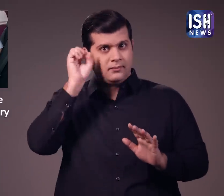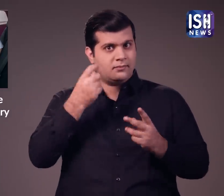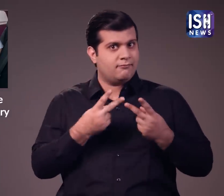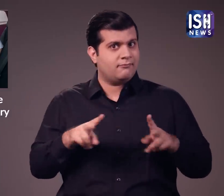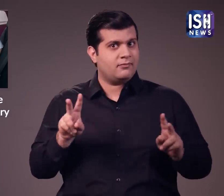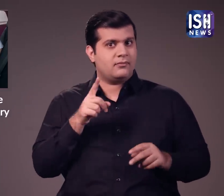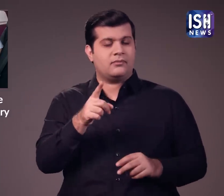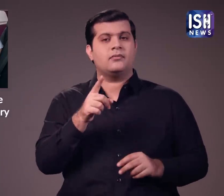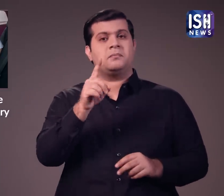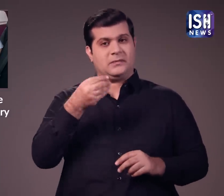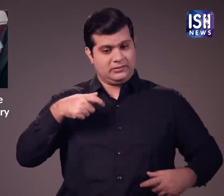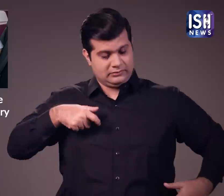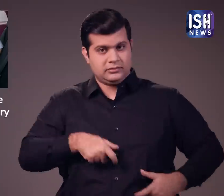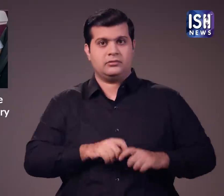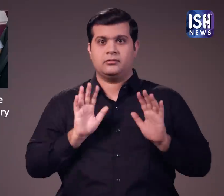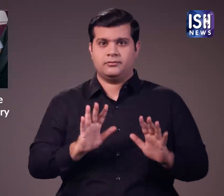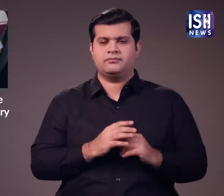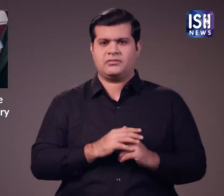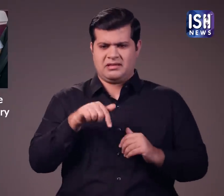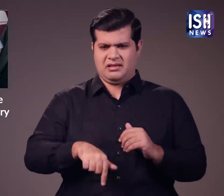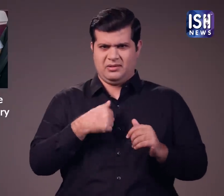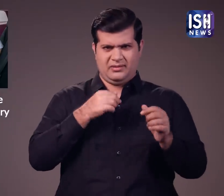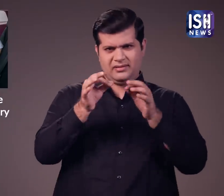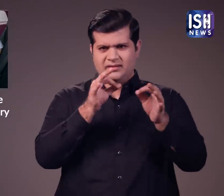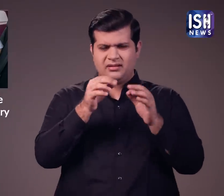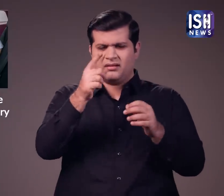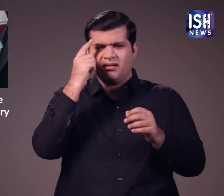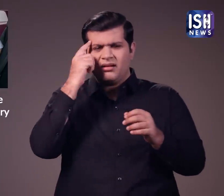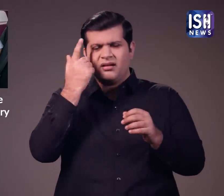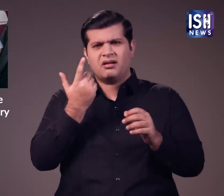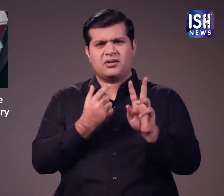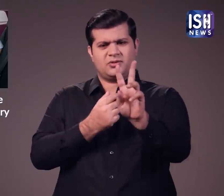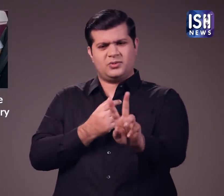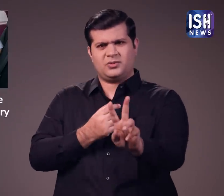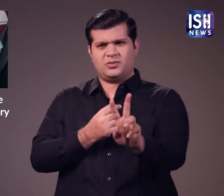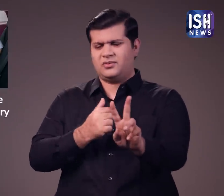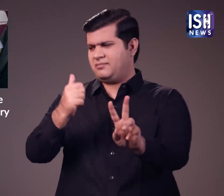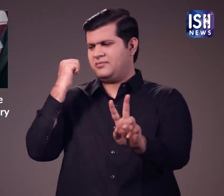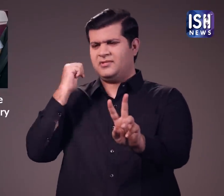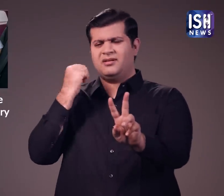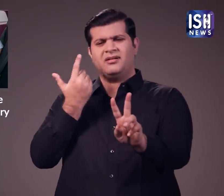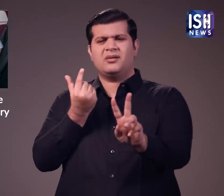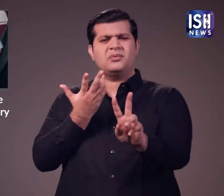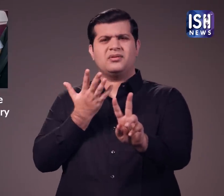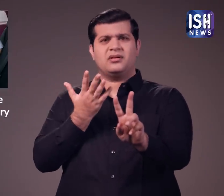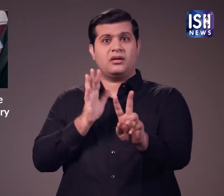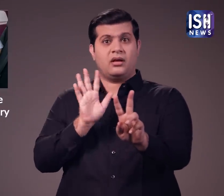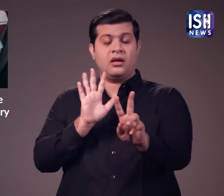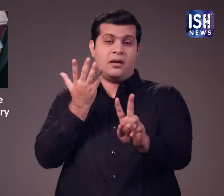अंतर याद रखे हमेशा seatbelt पहने आपको आश्चरिय होगा कि अगर पीछे की seatbelt की यातरी seatbelt नहीं पहनते तो ठीक है